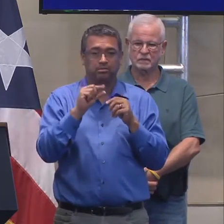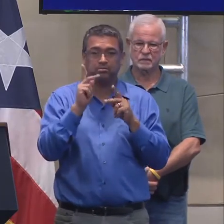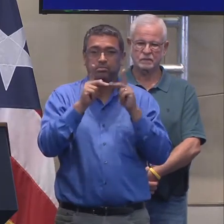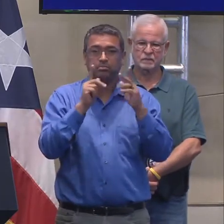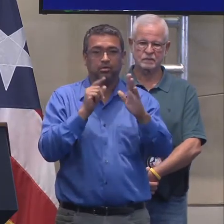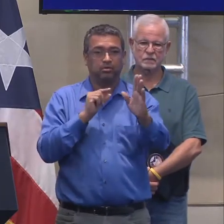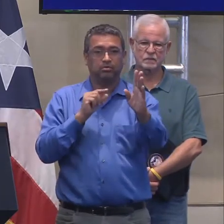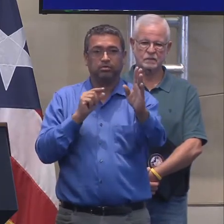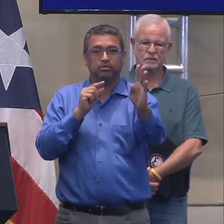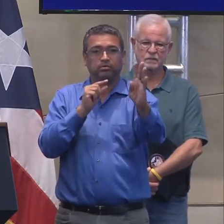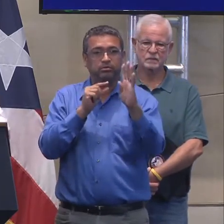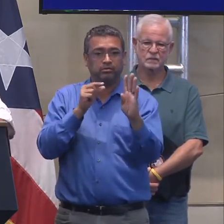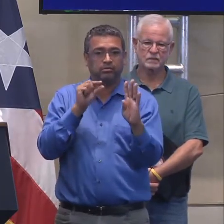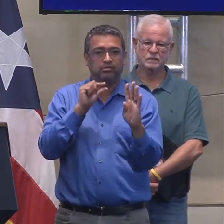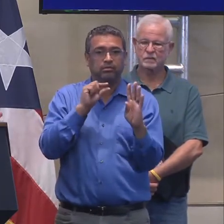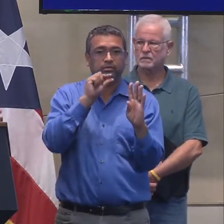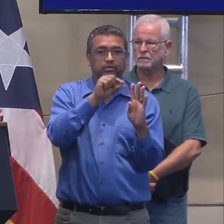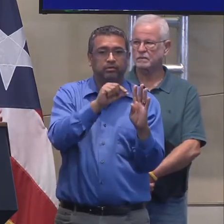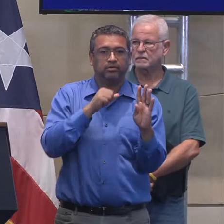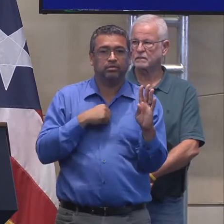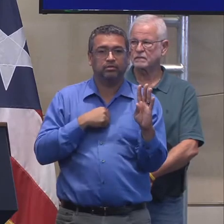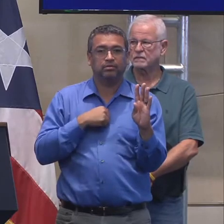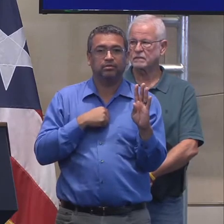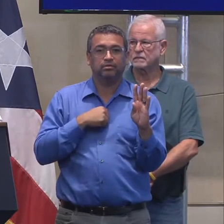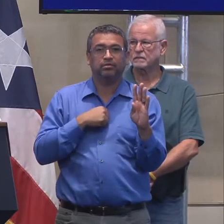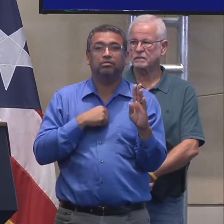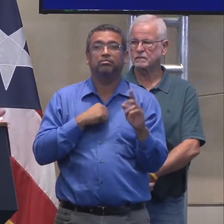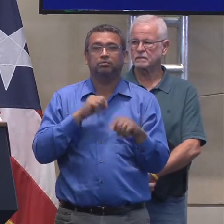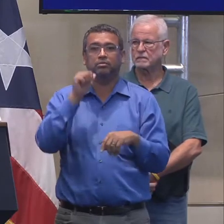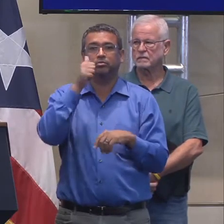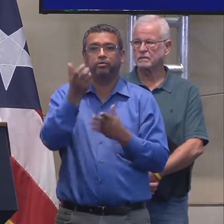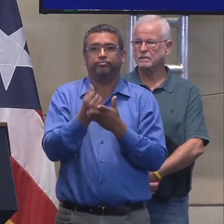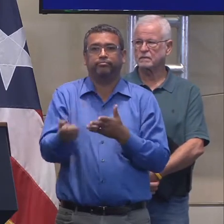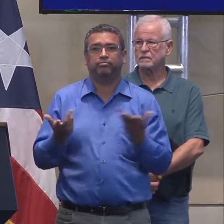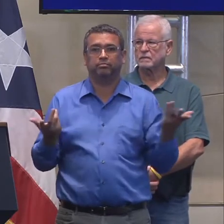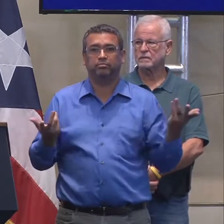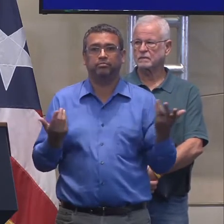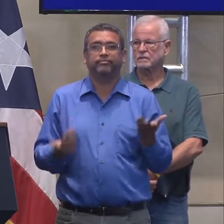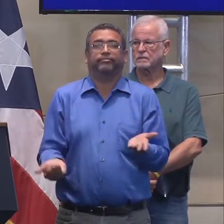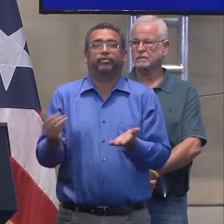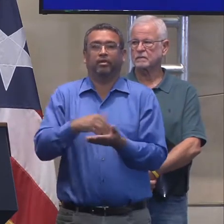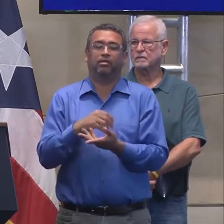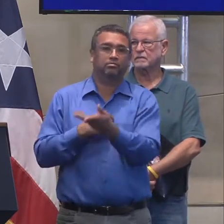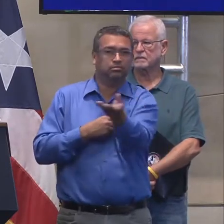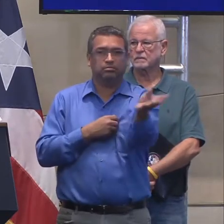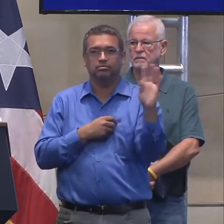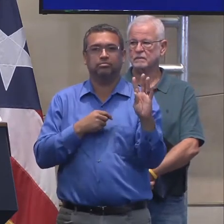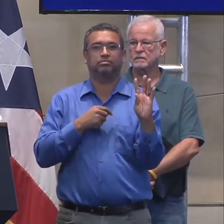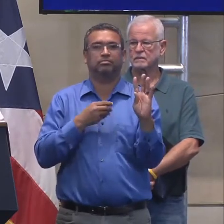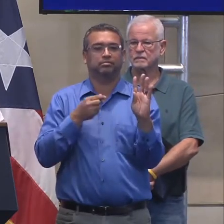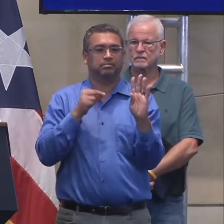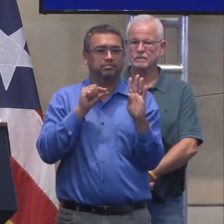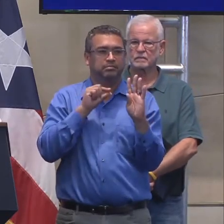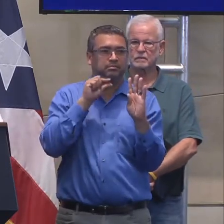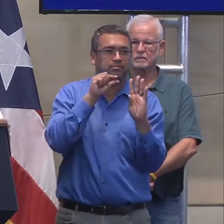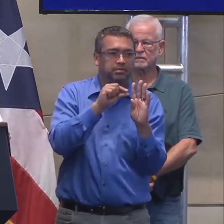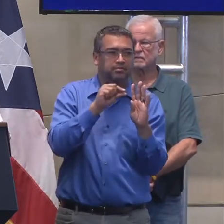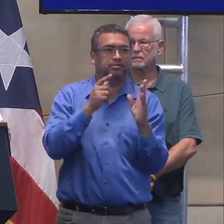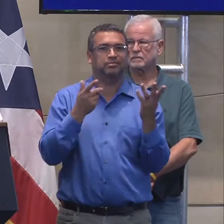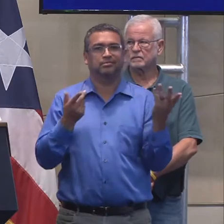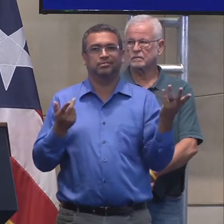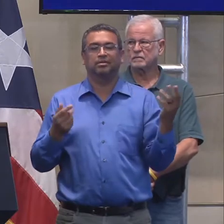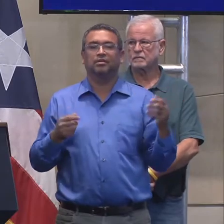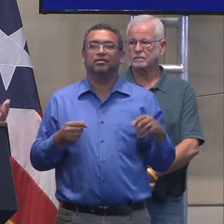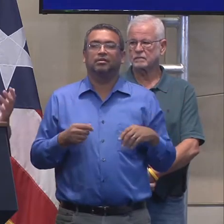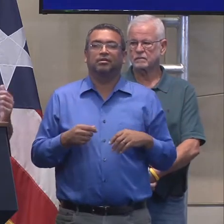esto va a regresar rápidamente o, ¿verdad? O peor aún, que se le da un poco, pero entonces no se le, no se le vuelve a dar. Yo invito a que